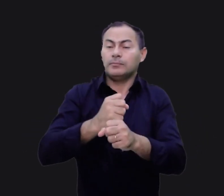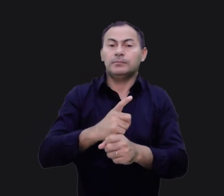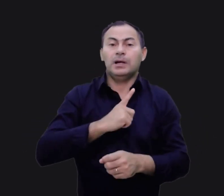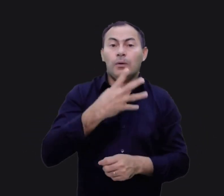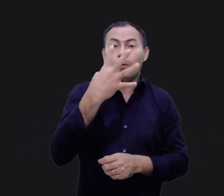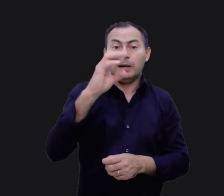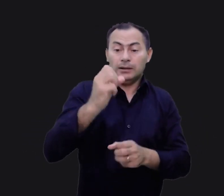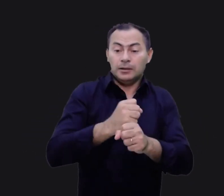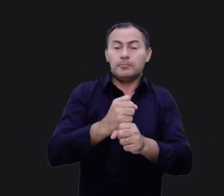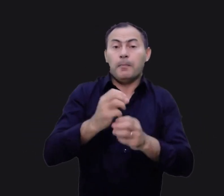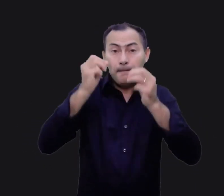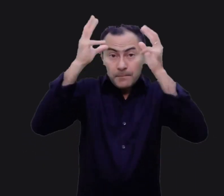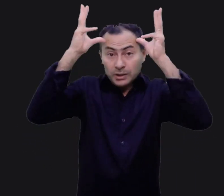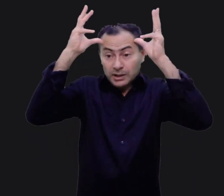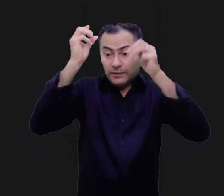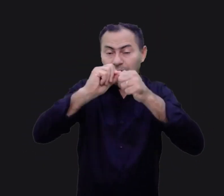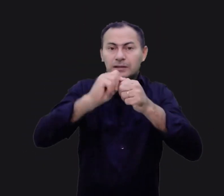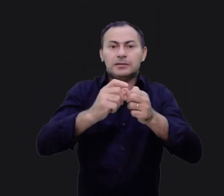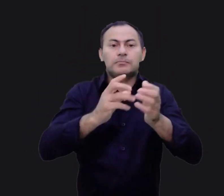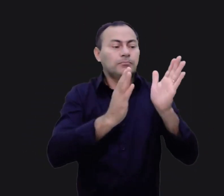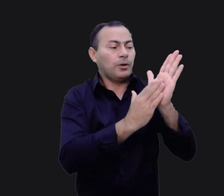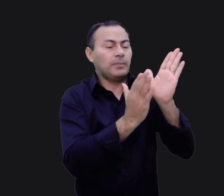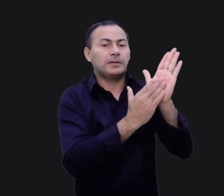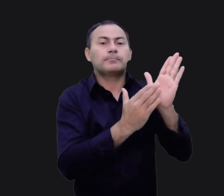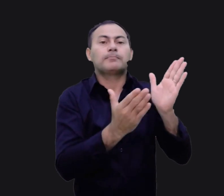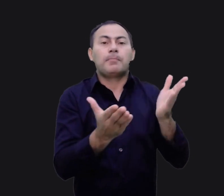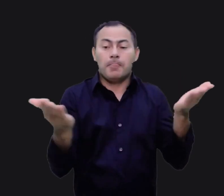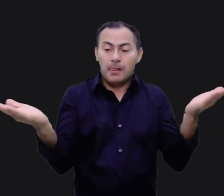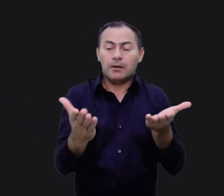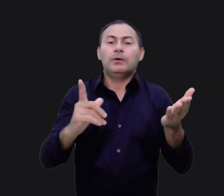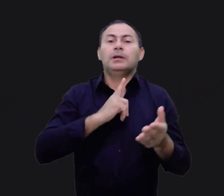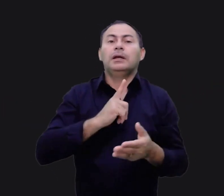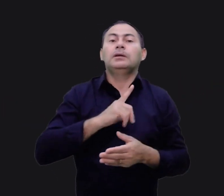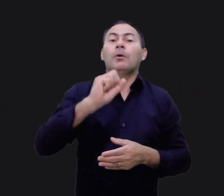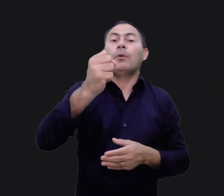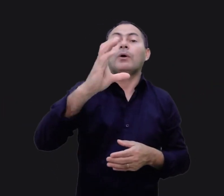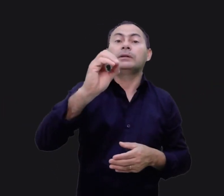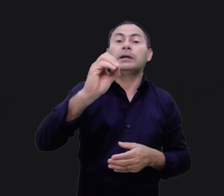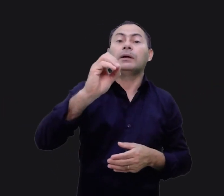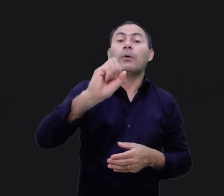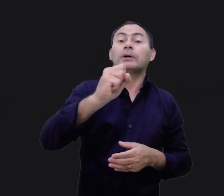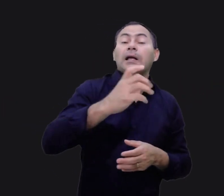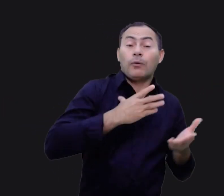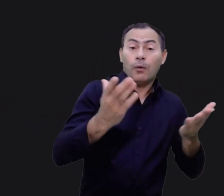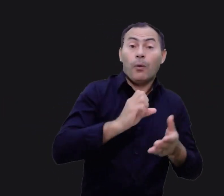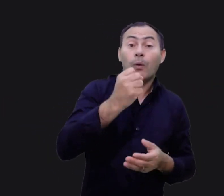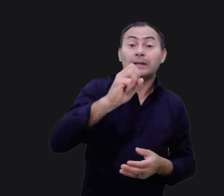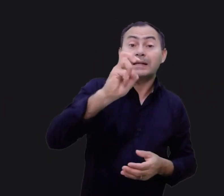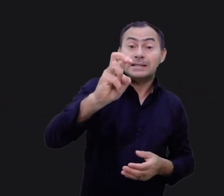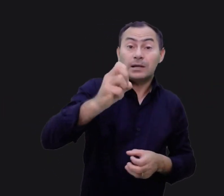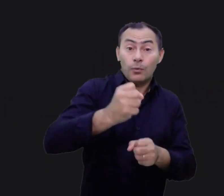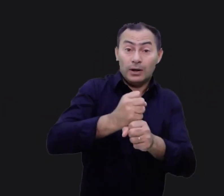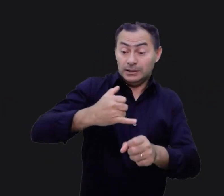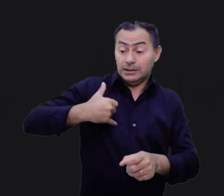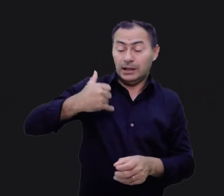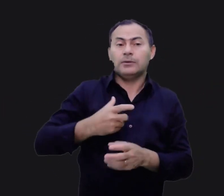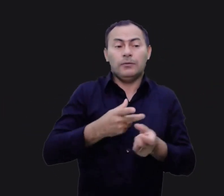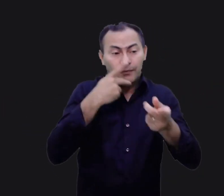Eu tinha quarenta anos quando Moisés me fez aquela promessa. Agora eu tenho oitenta e cinco anos. Mas eu vou dizer uma coisa.